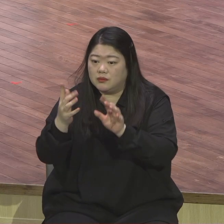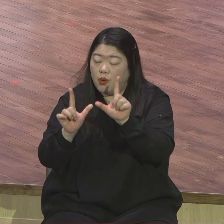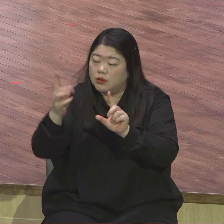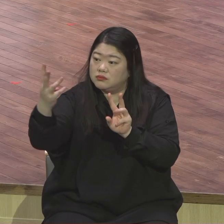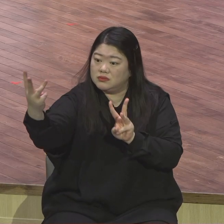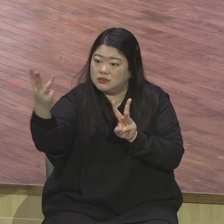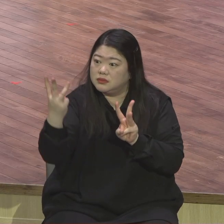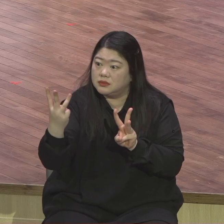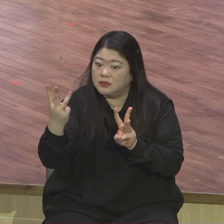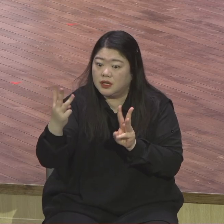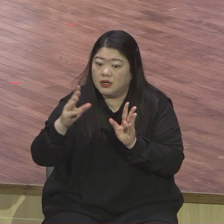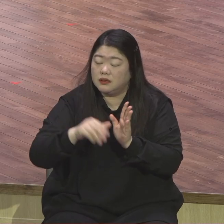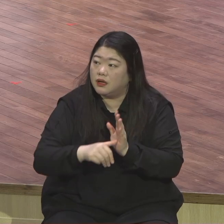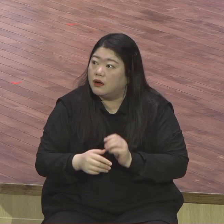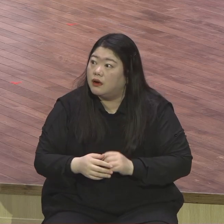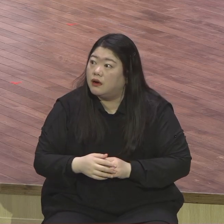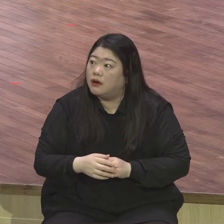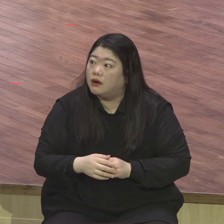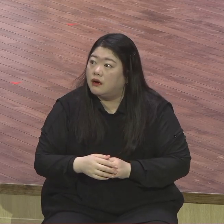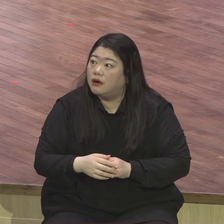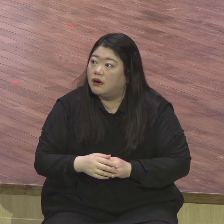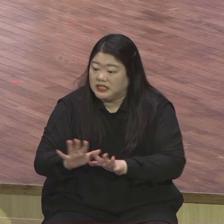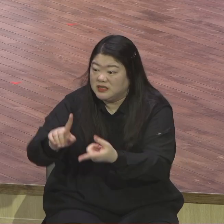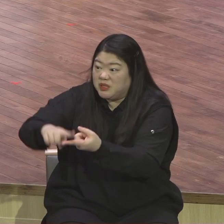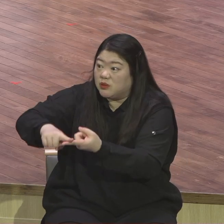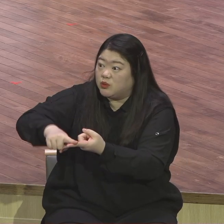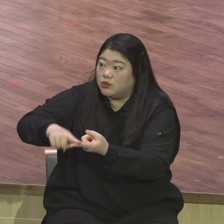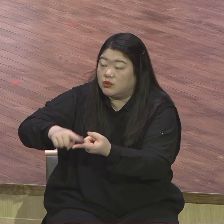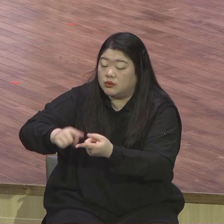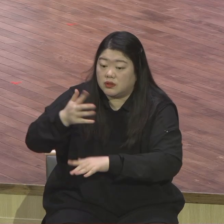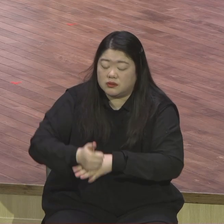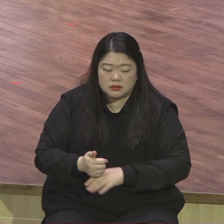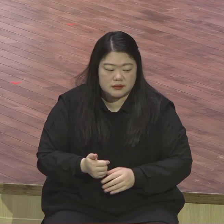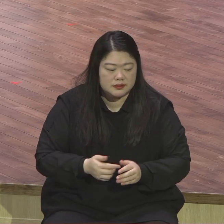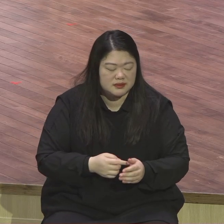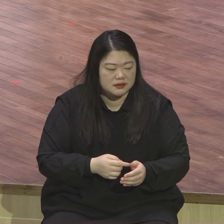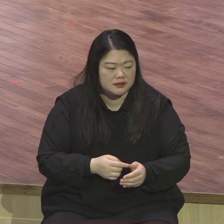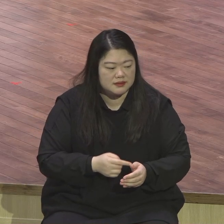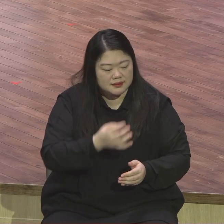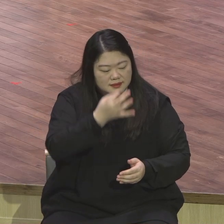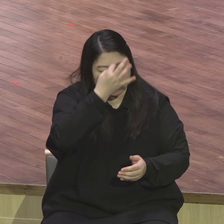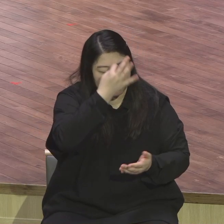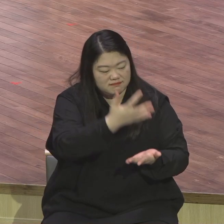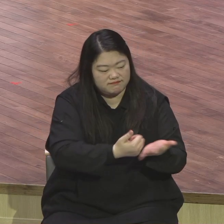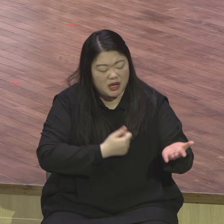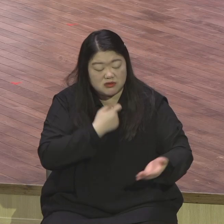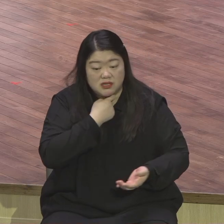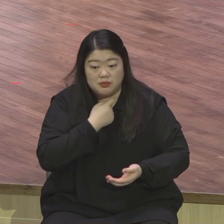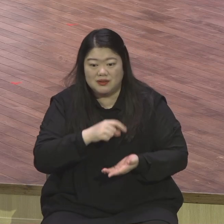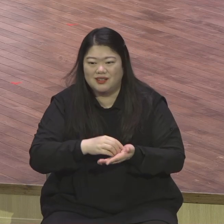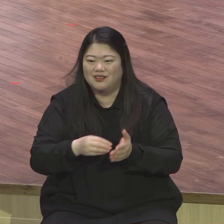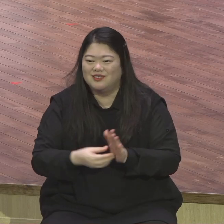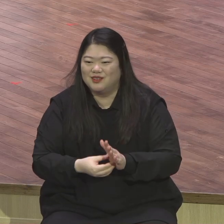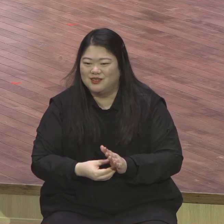한 달란을 더 받았던 두 달란을 더 받았던 다섯 달란을 받았던 업무를 받았던 비교하지 말고 얼마나